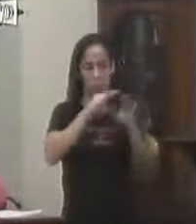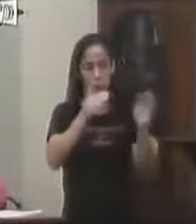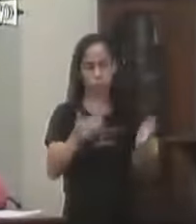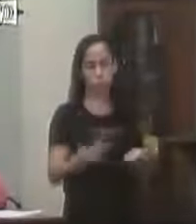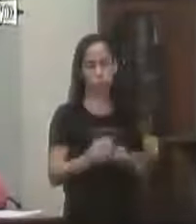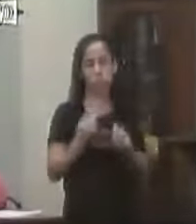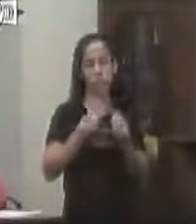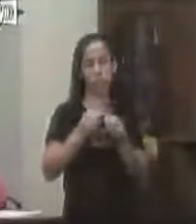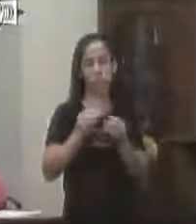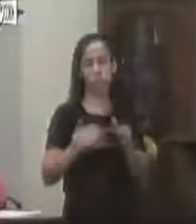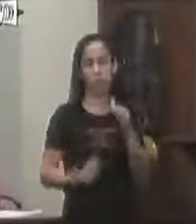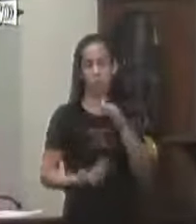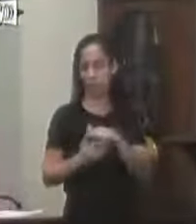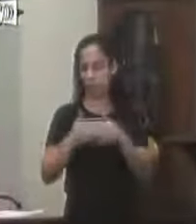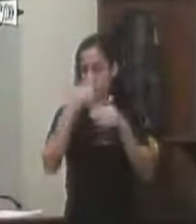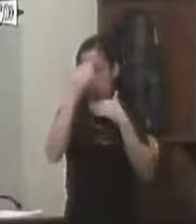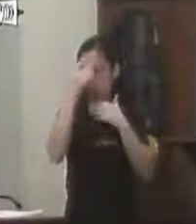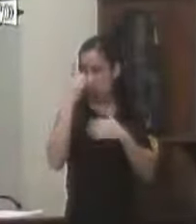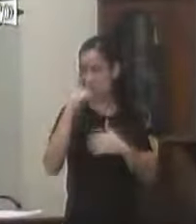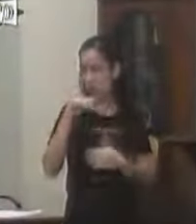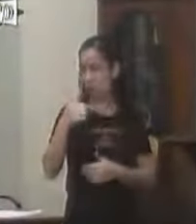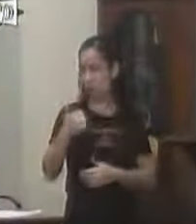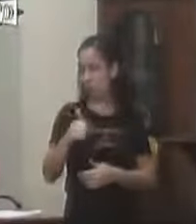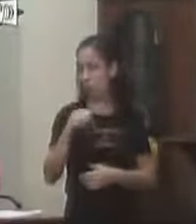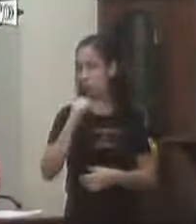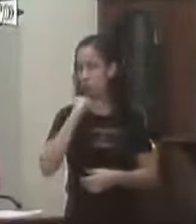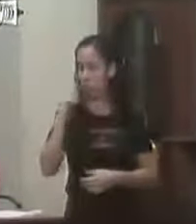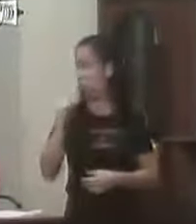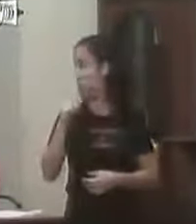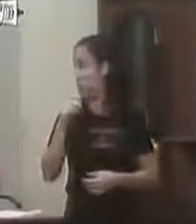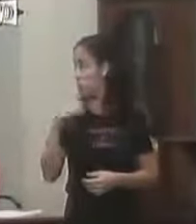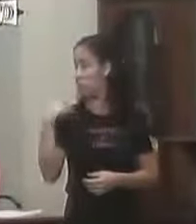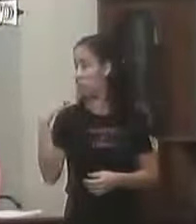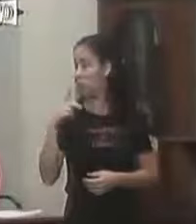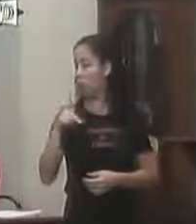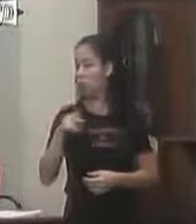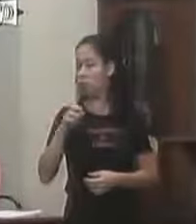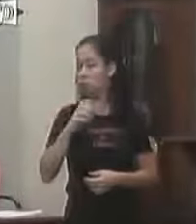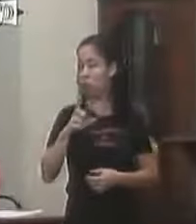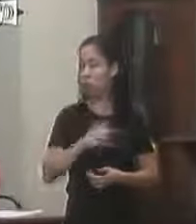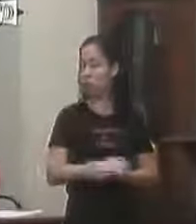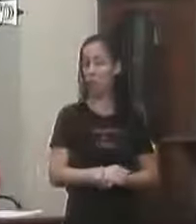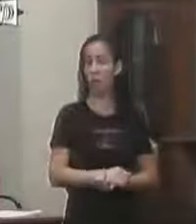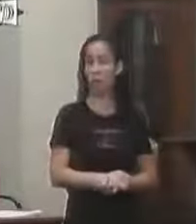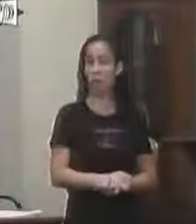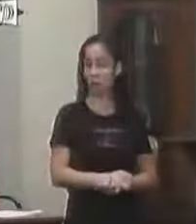No entrave Do objeto final Sala de sessões 11 de abril De 2019 Vereador Professor Rafael